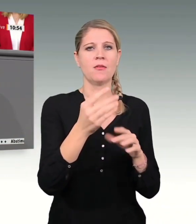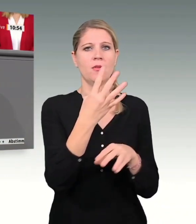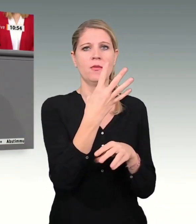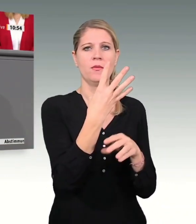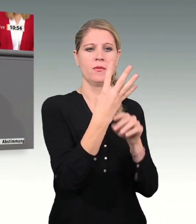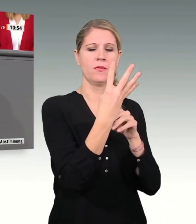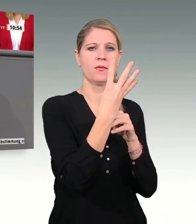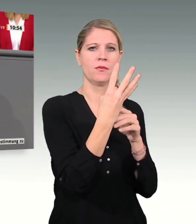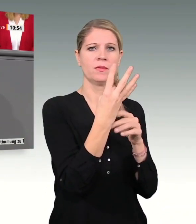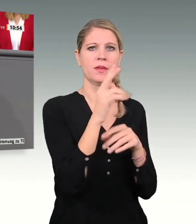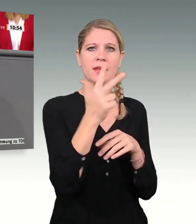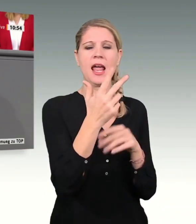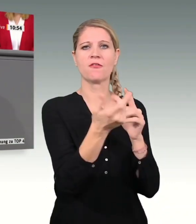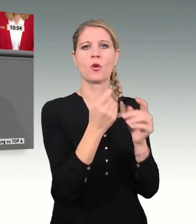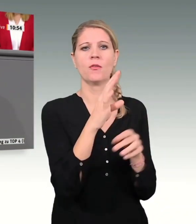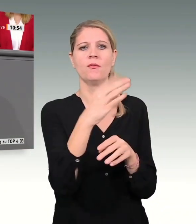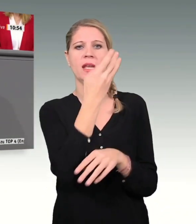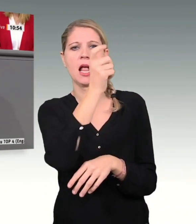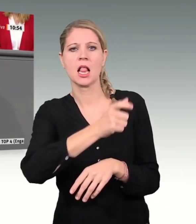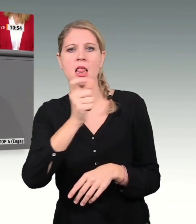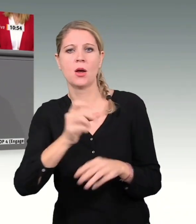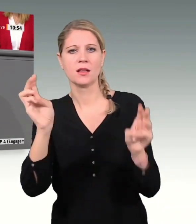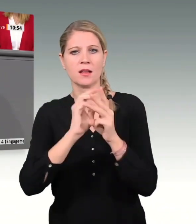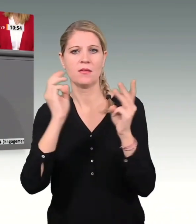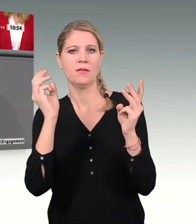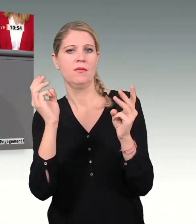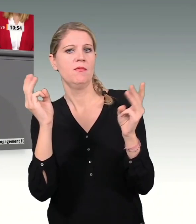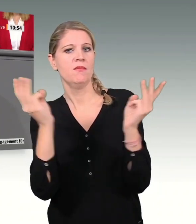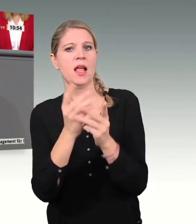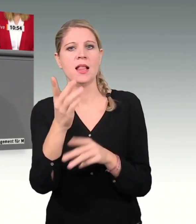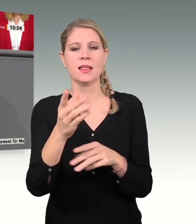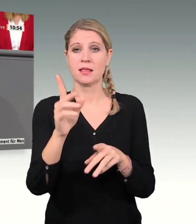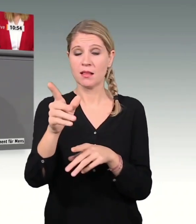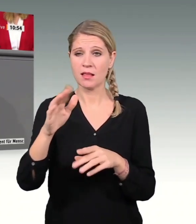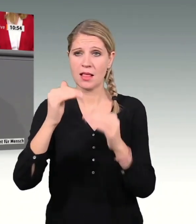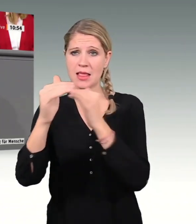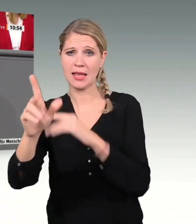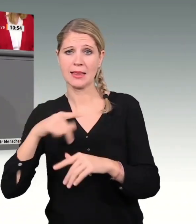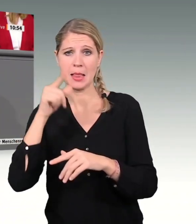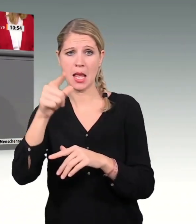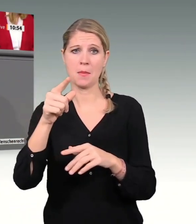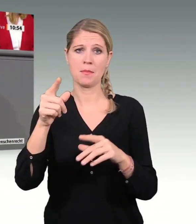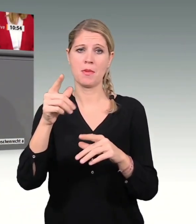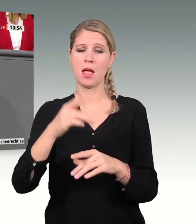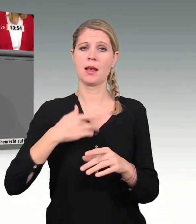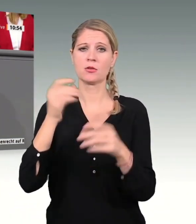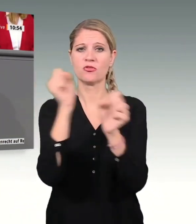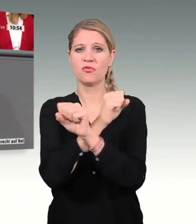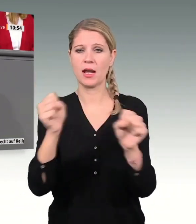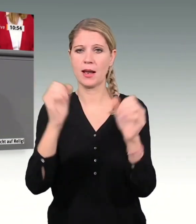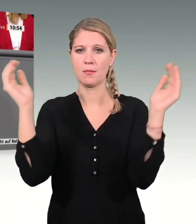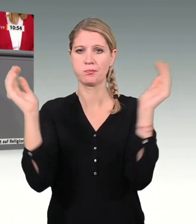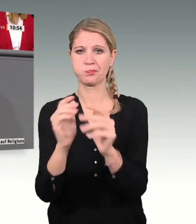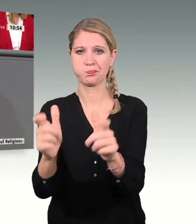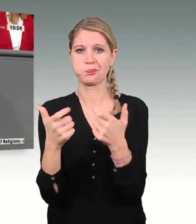Und die Entwicklung ist leider nicht gut. Wer eine wertebasierte Politik macht, setzt sich darum für Religionsfreiheit